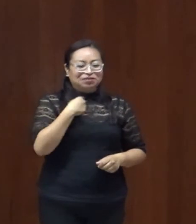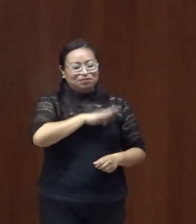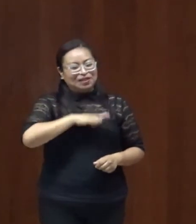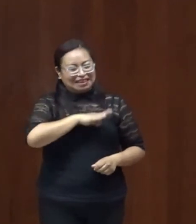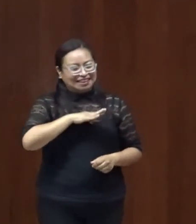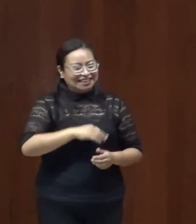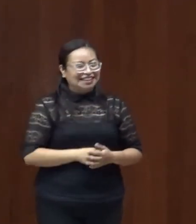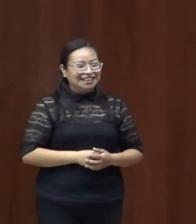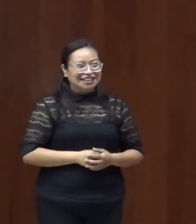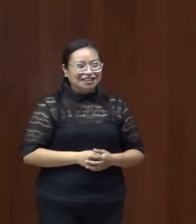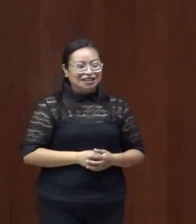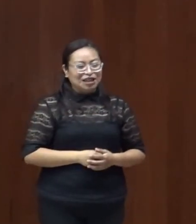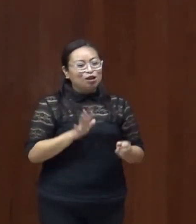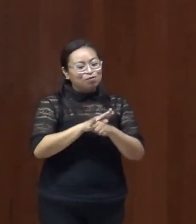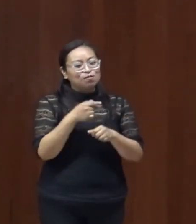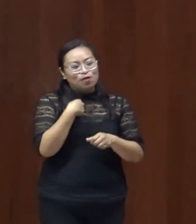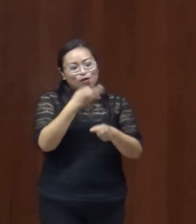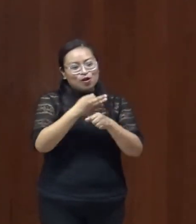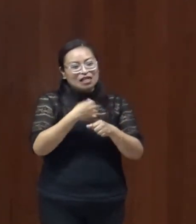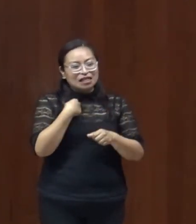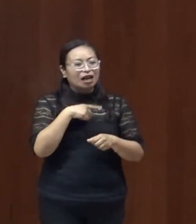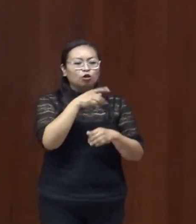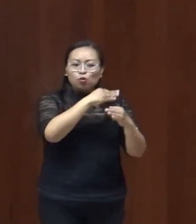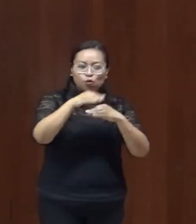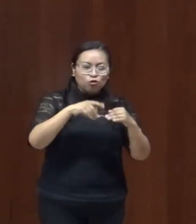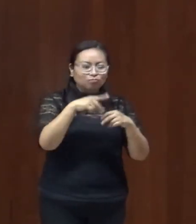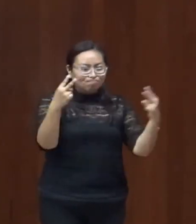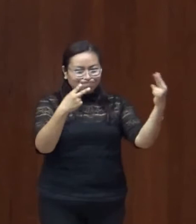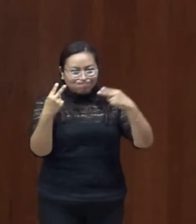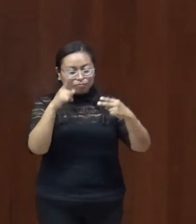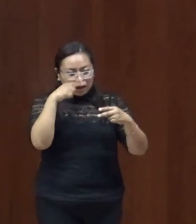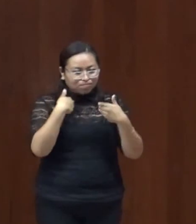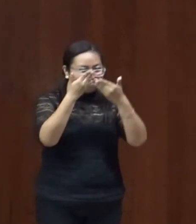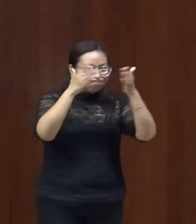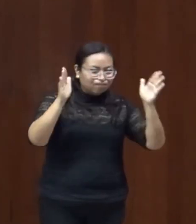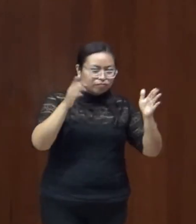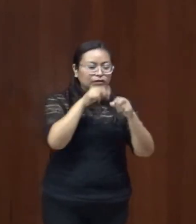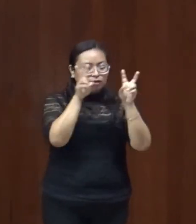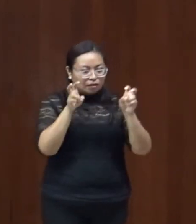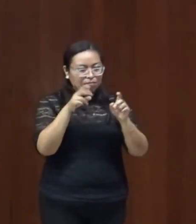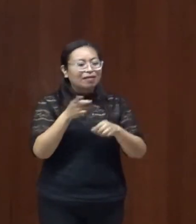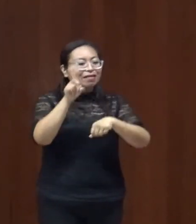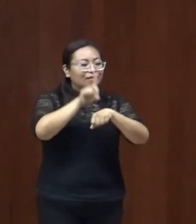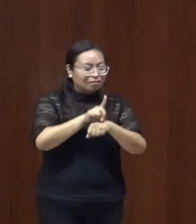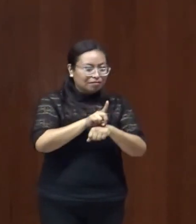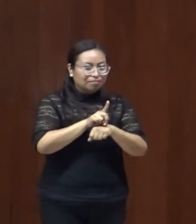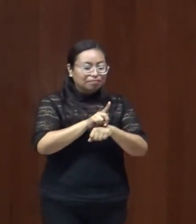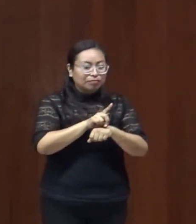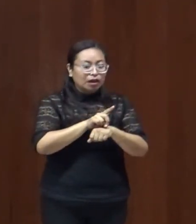por estar conmemorando y haciendo visible este día de en donde